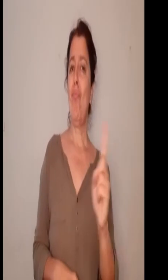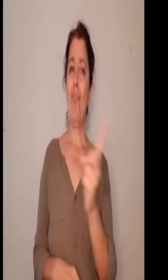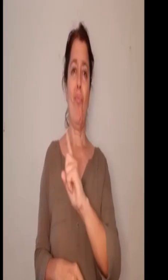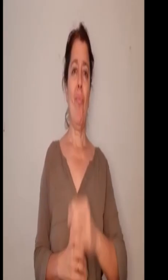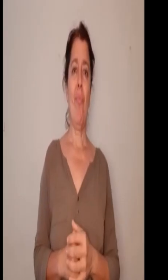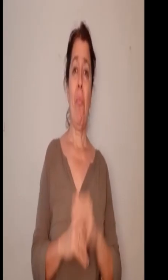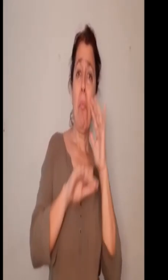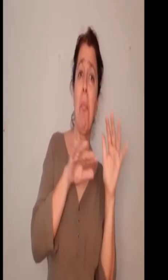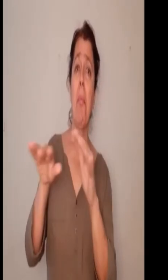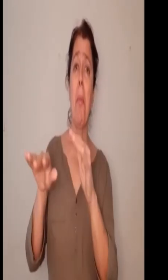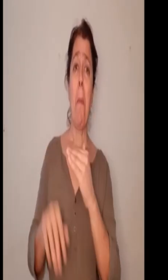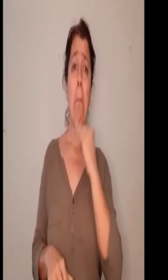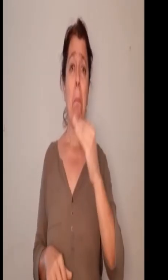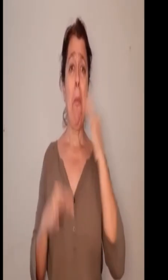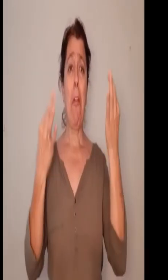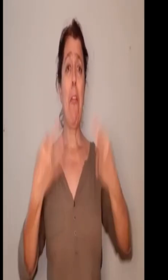ver